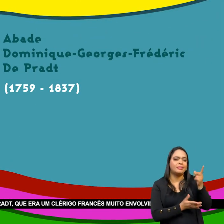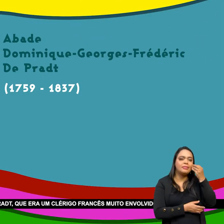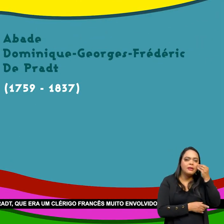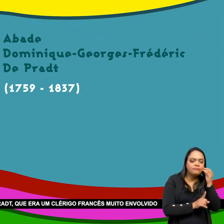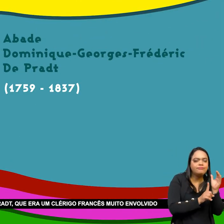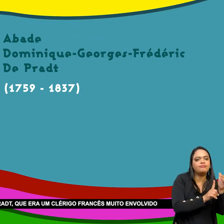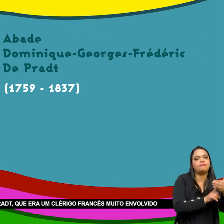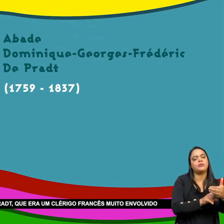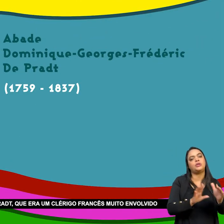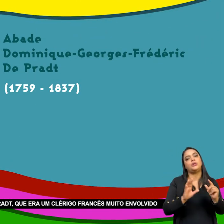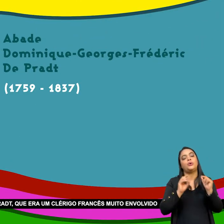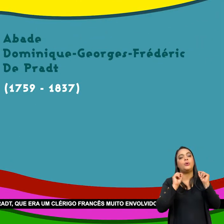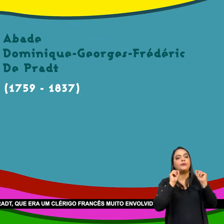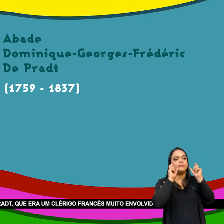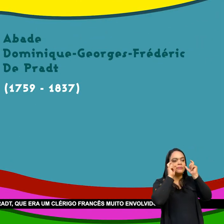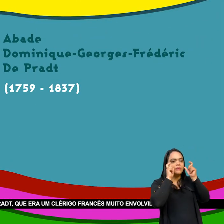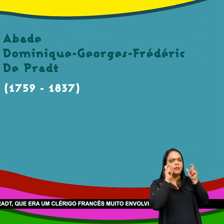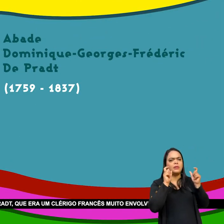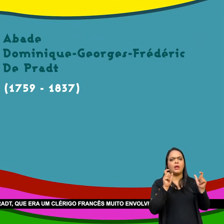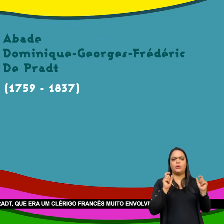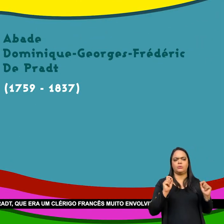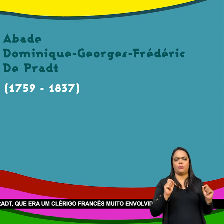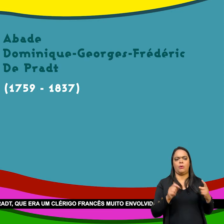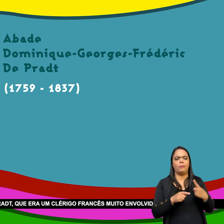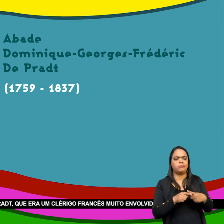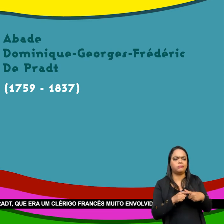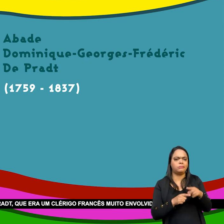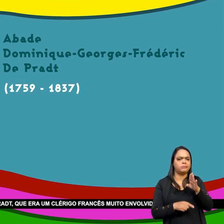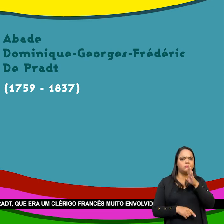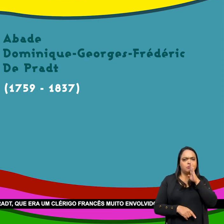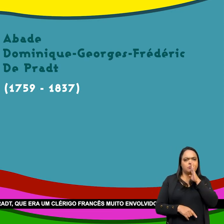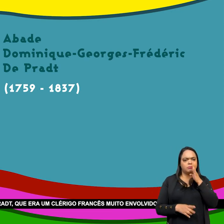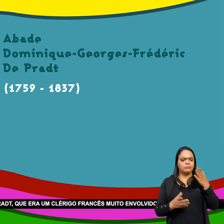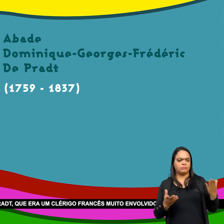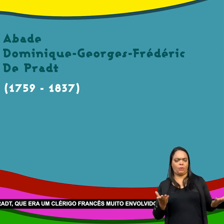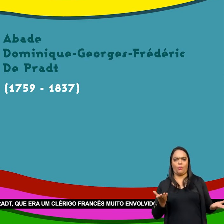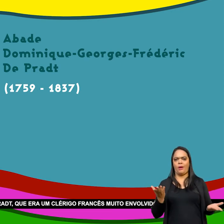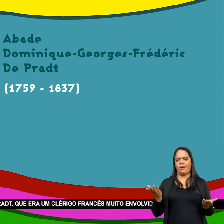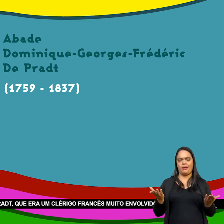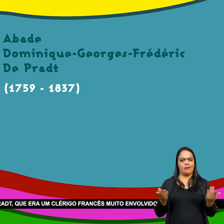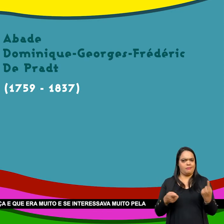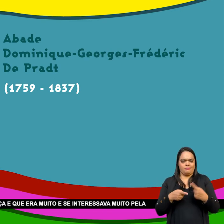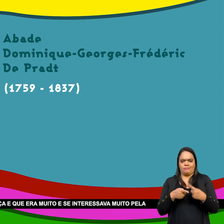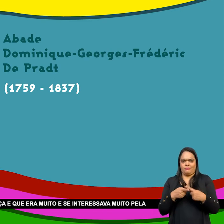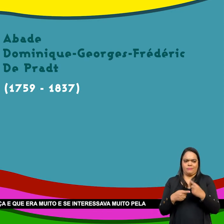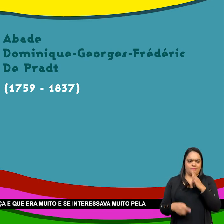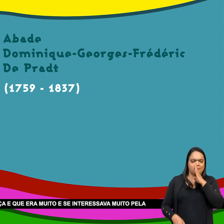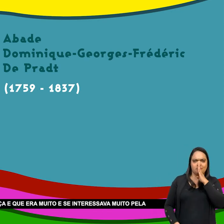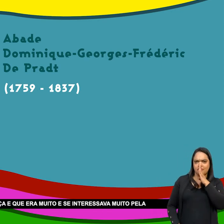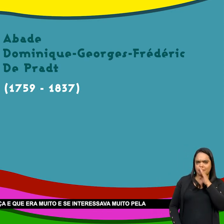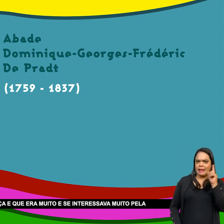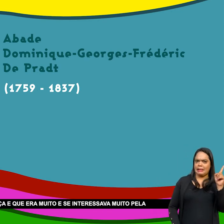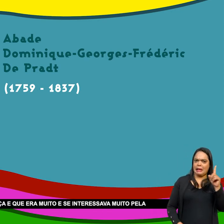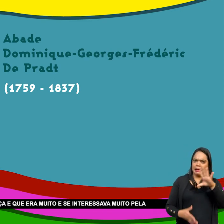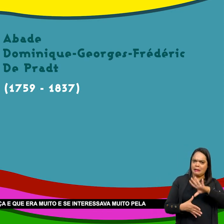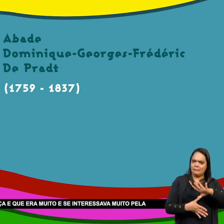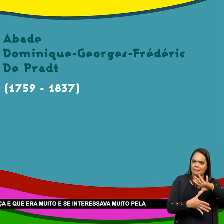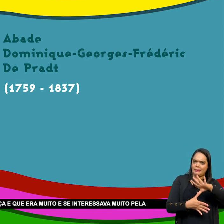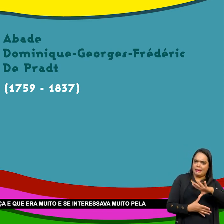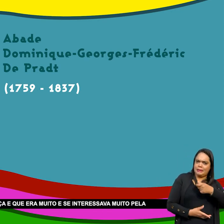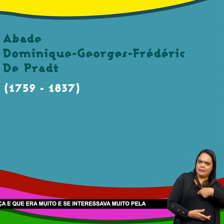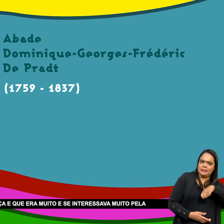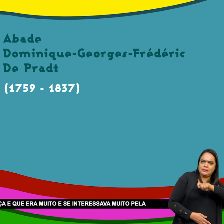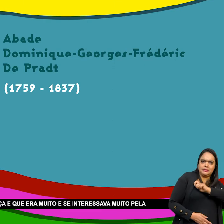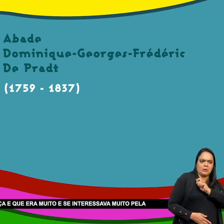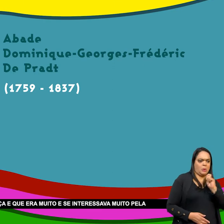Prat Que era um clérigo Francês Muito envolvido Com a política Do